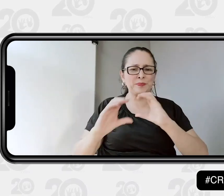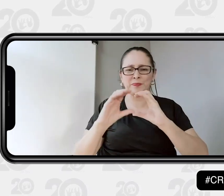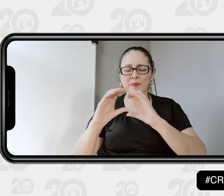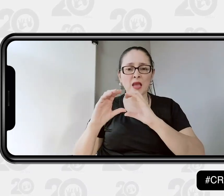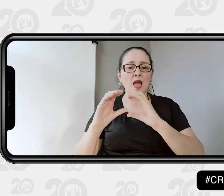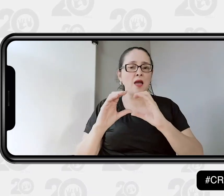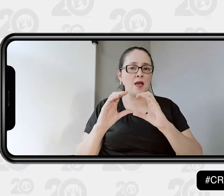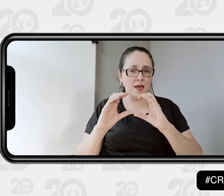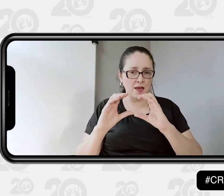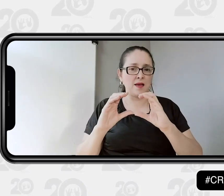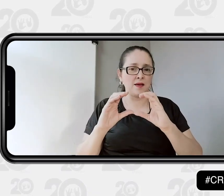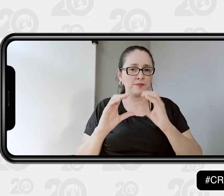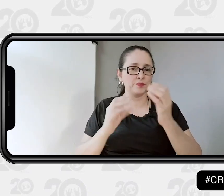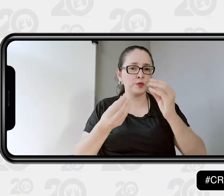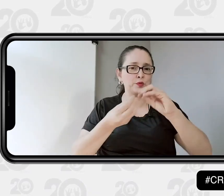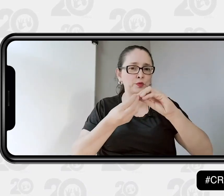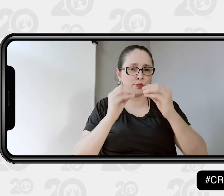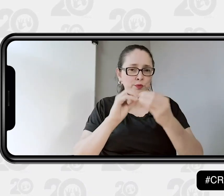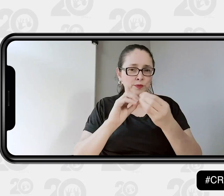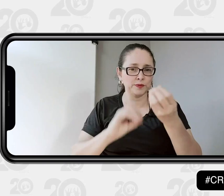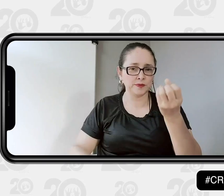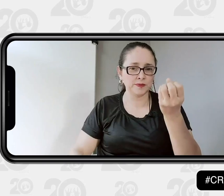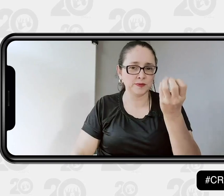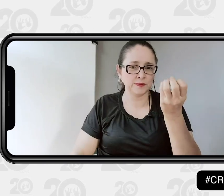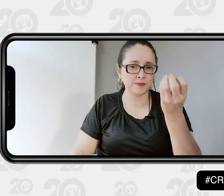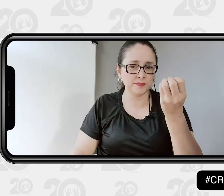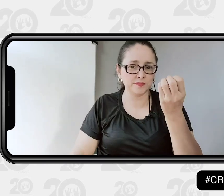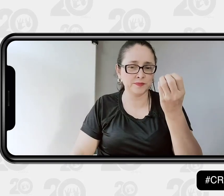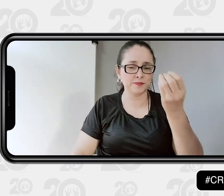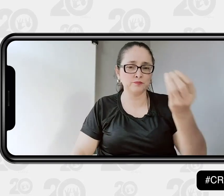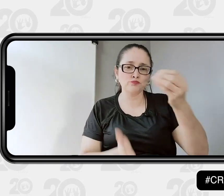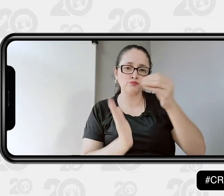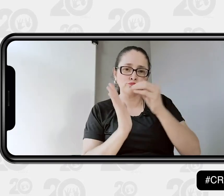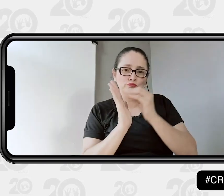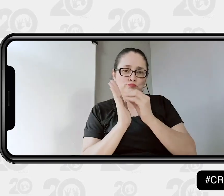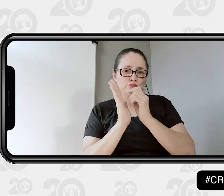Yo he tenido la experiencia y he hecho uso de este servicio. Me ha permitido la comunicación.